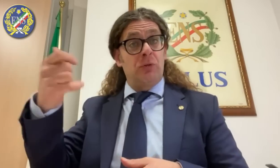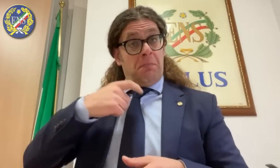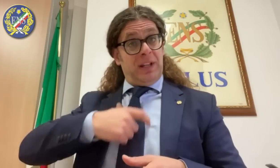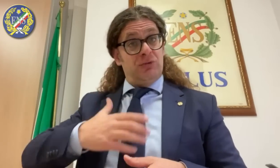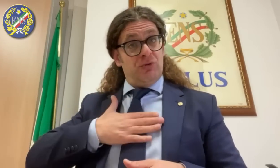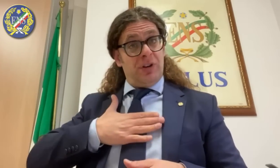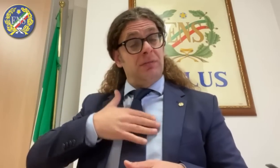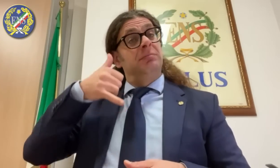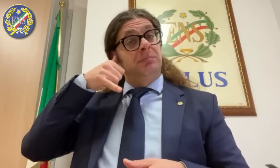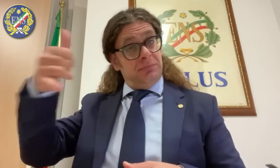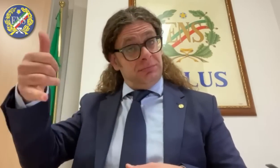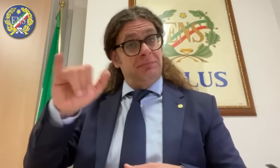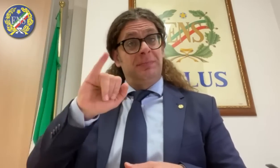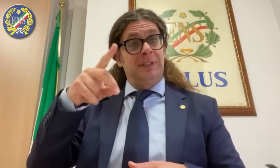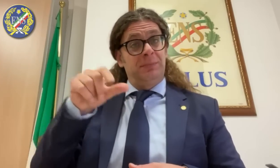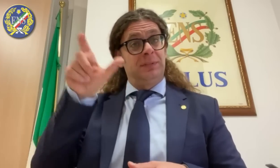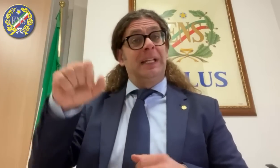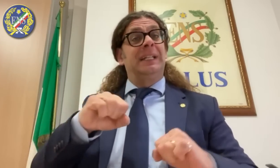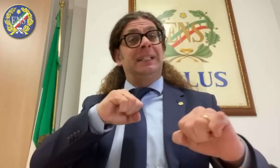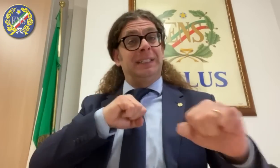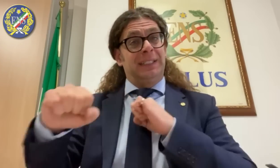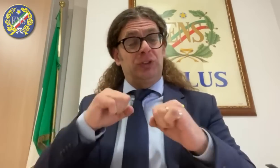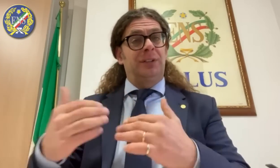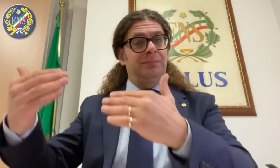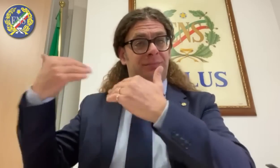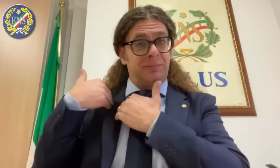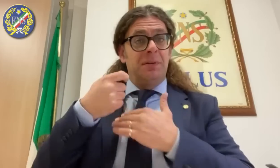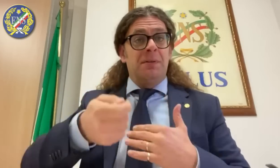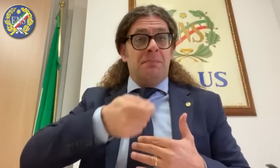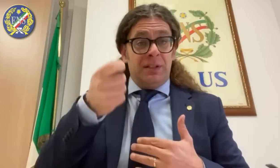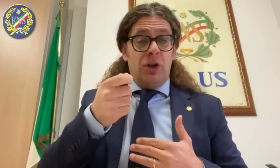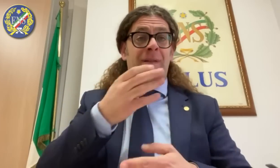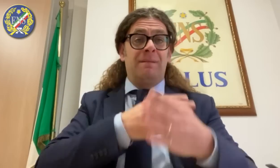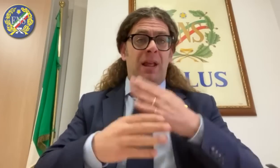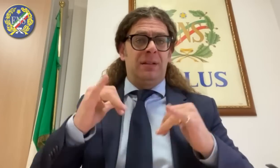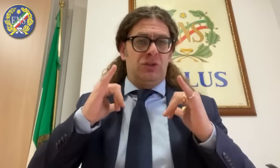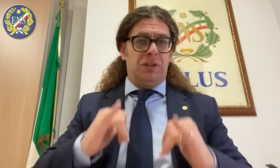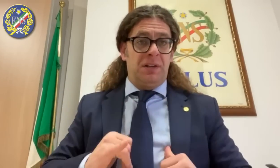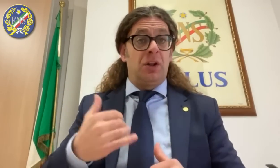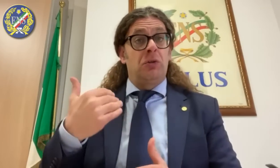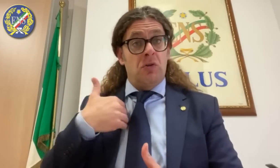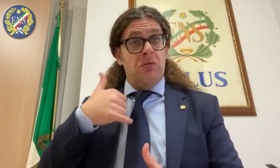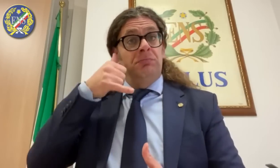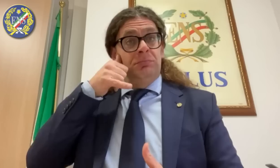centrale dell'Inps, che si occupa di pensioni e di invalidità civili, con l'intento di darvi